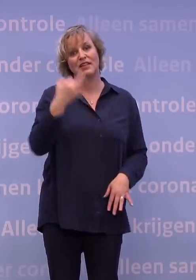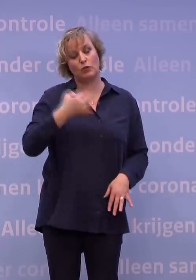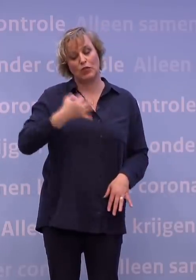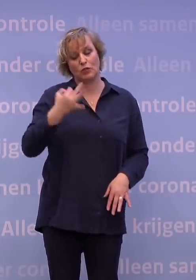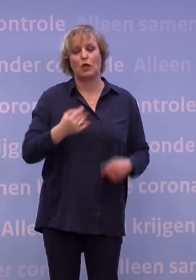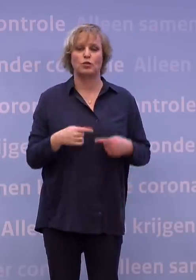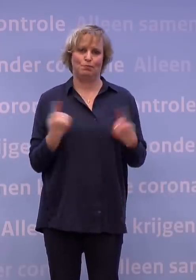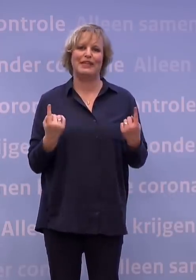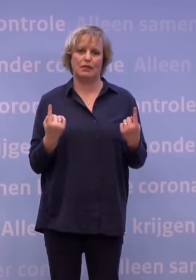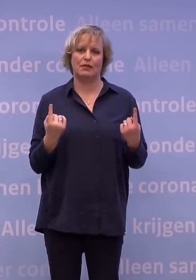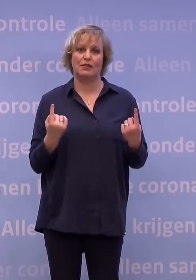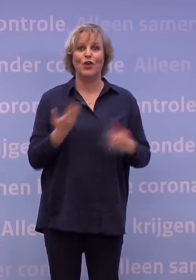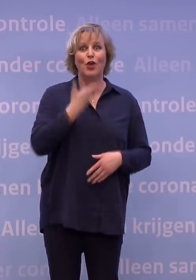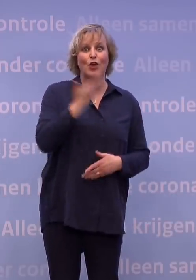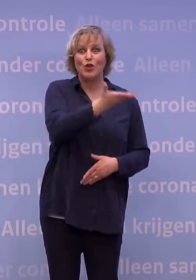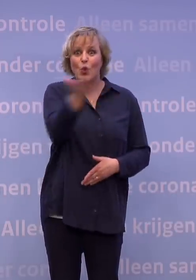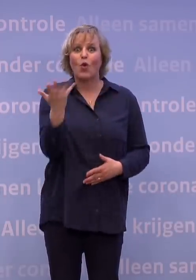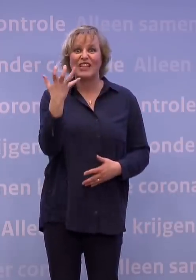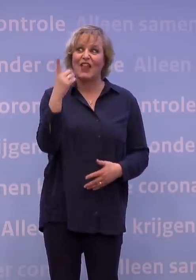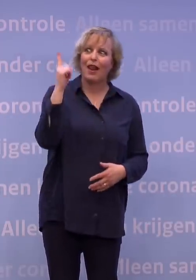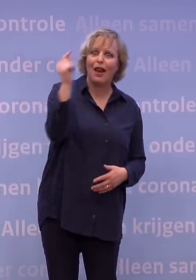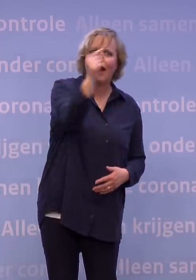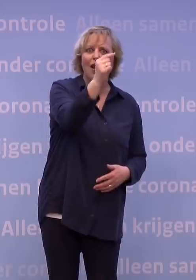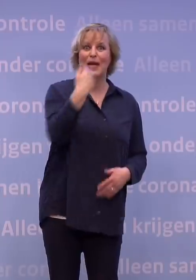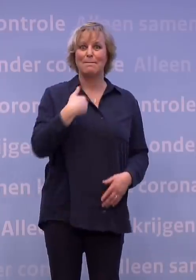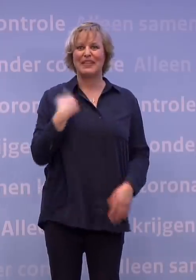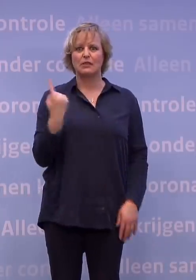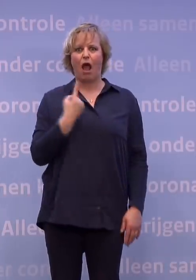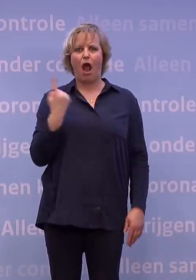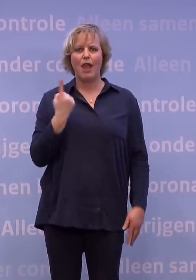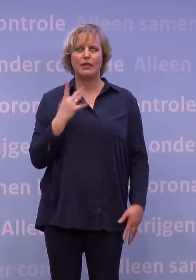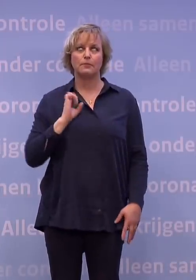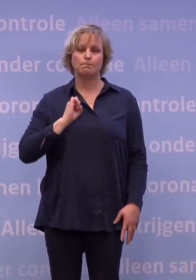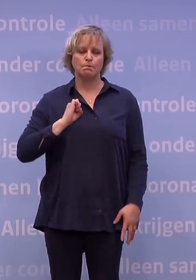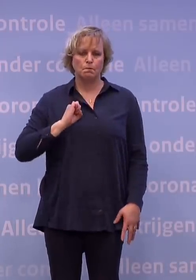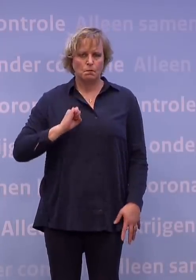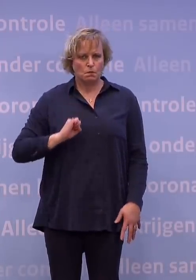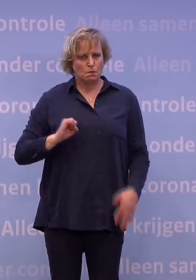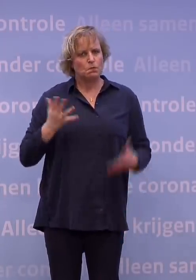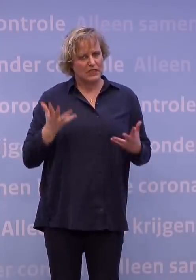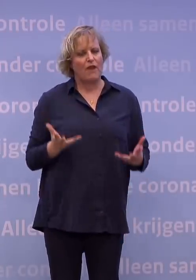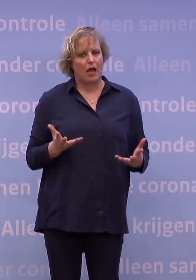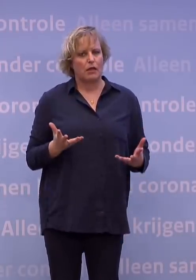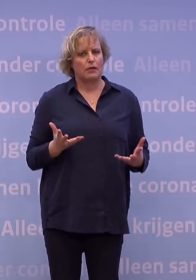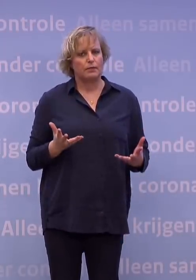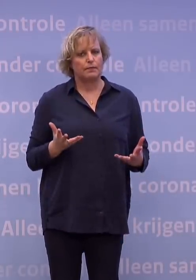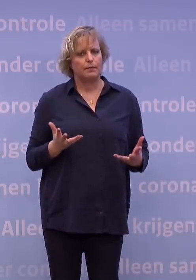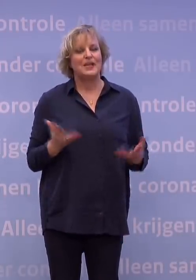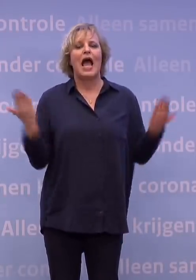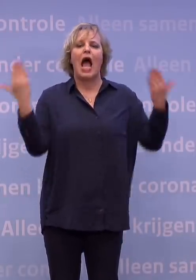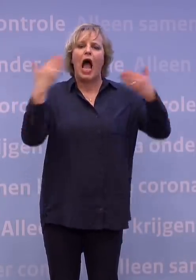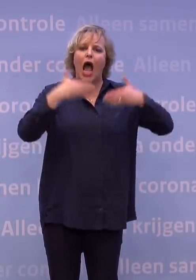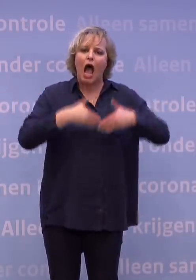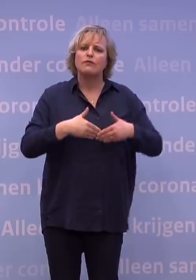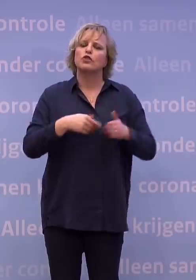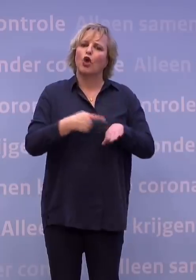En zeker voor jongeren die erop uit willen en voor mensen die al alleen zijn, is dat natuurlijk gewoon een zware dobber. Laten we die rustige avonden gebruiken